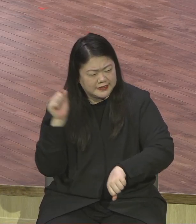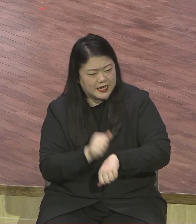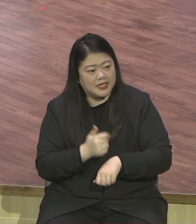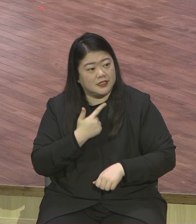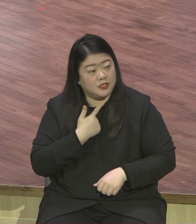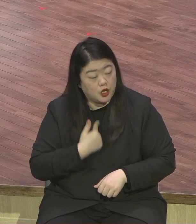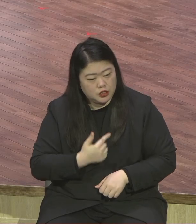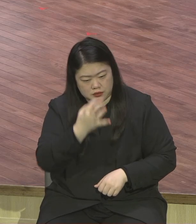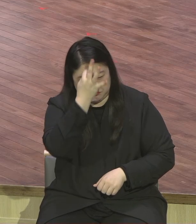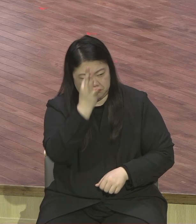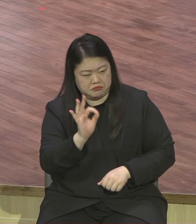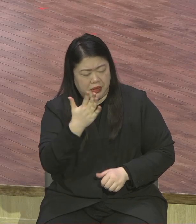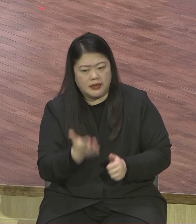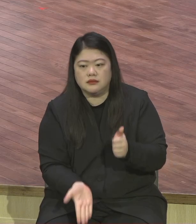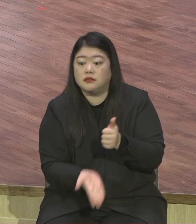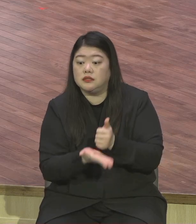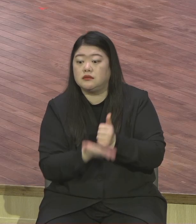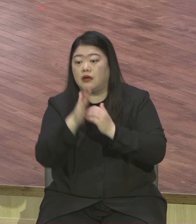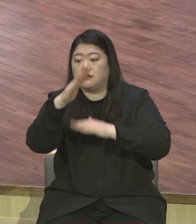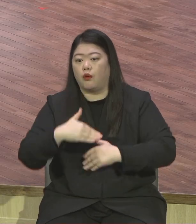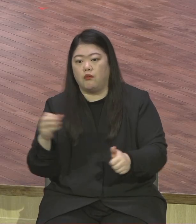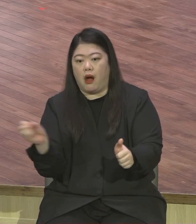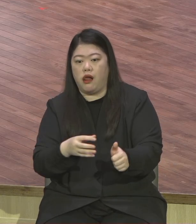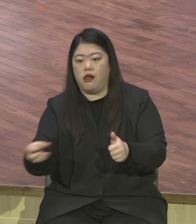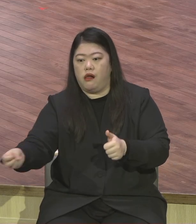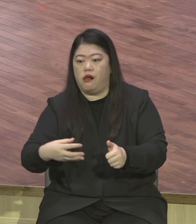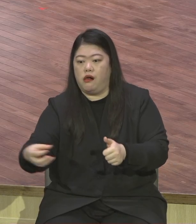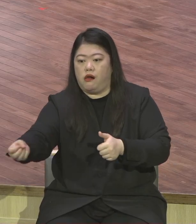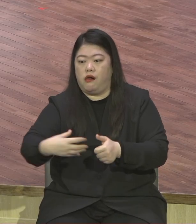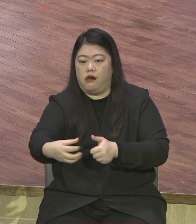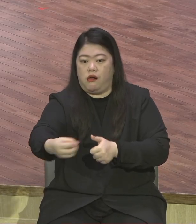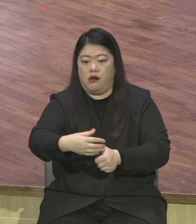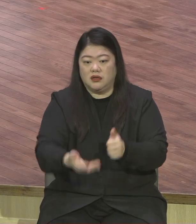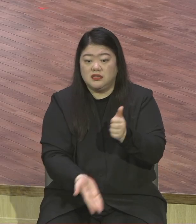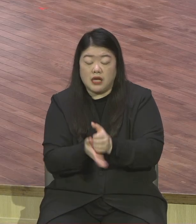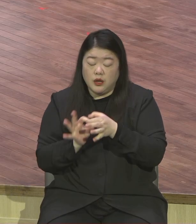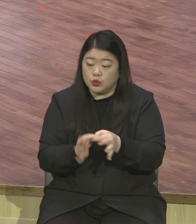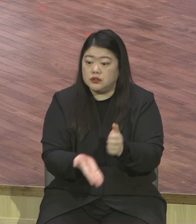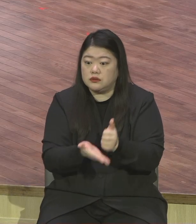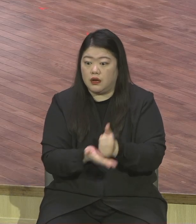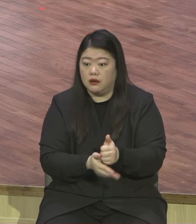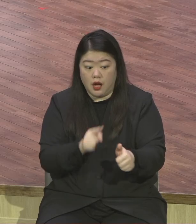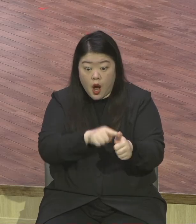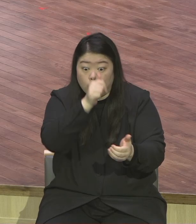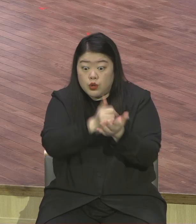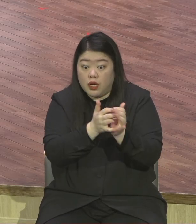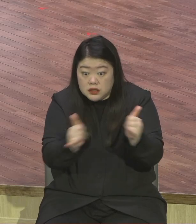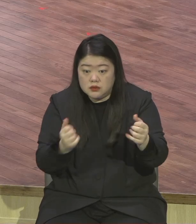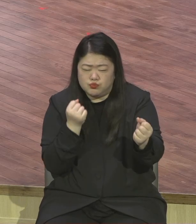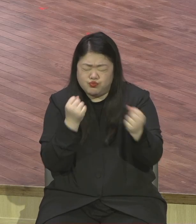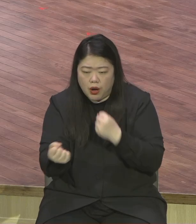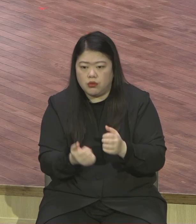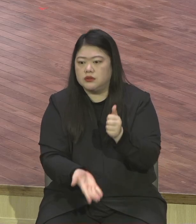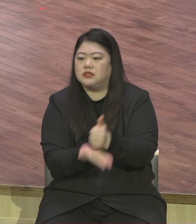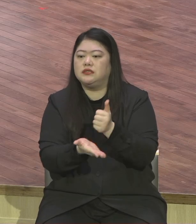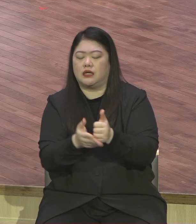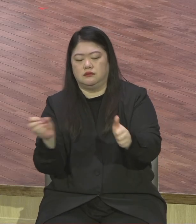것만 그때 참 잘하잖아요 잘했던 것 칭찬할 것만 계속하는 겁니다 누구들만 잘해서 얼마나 너던던데 좋아서